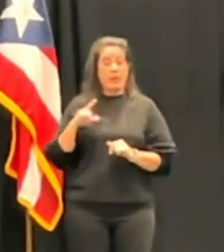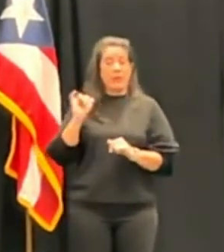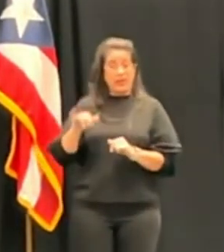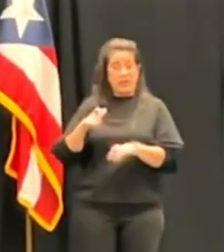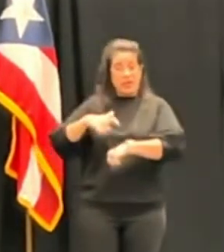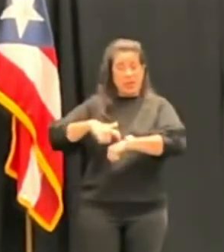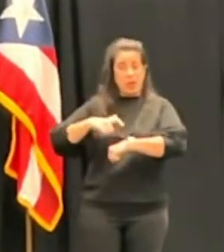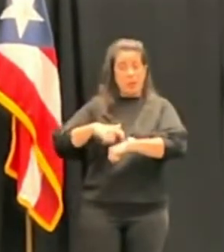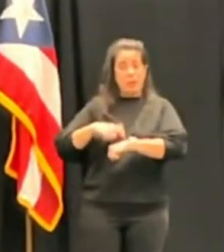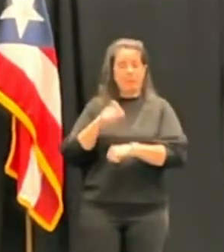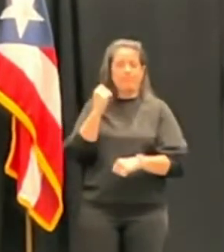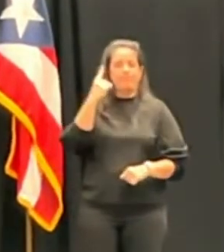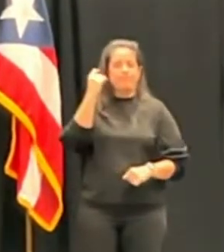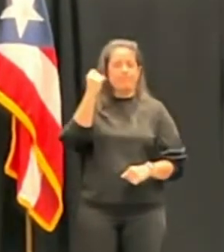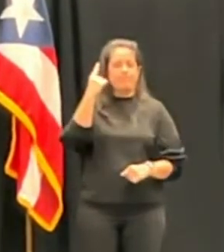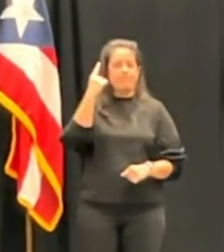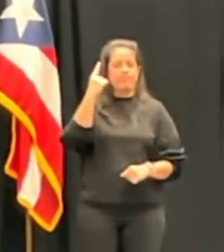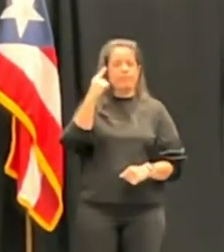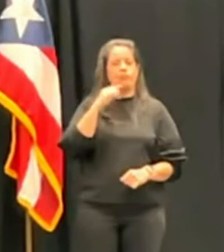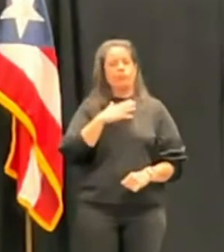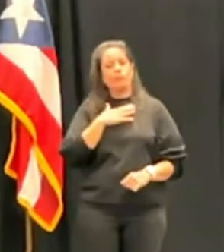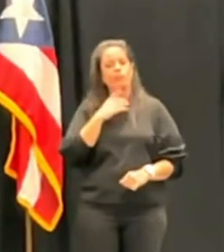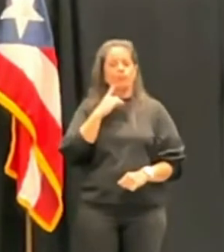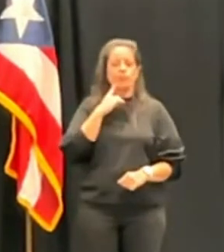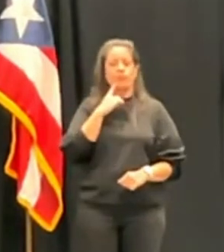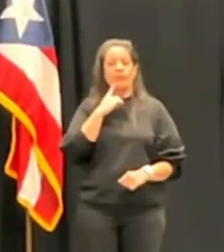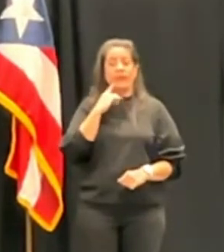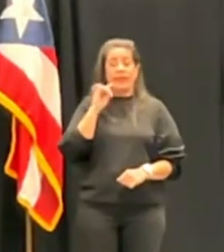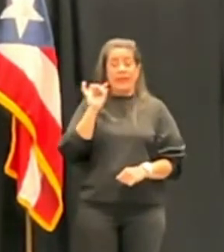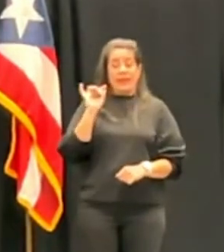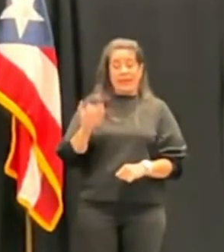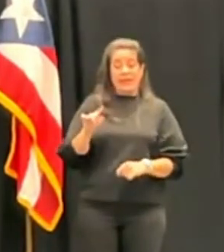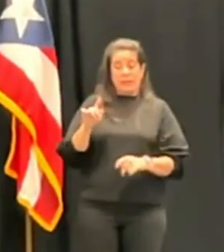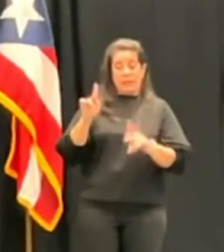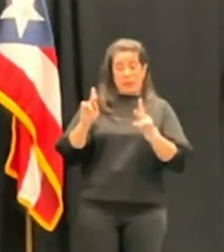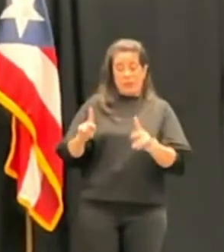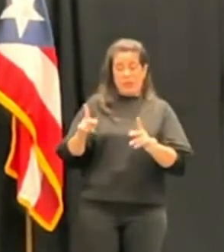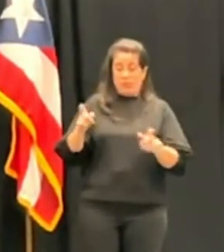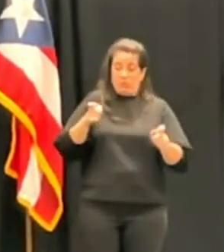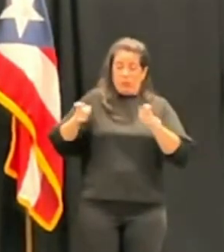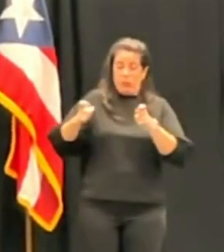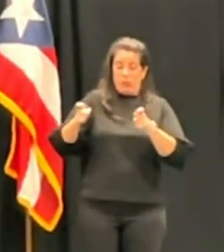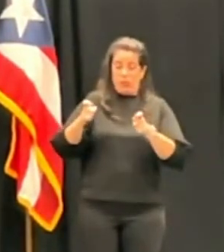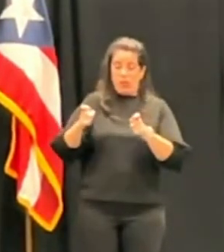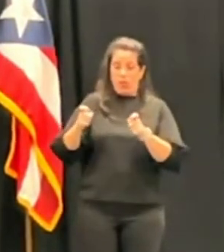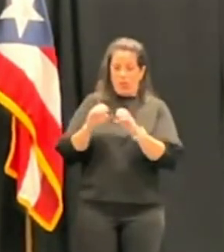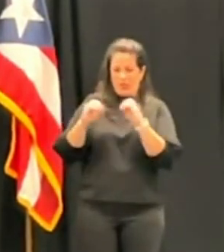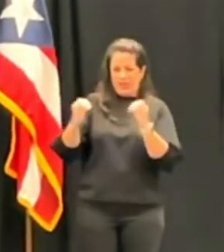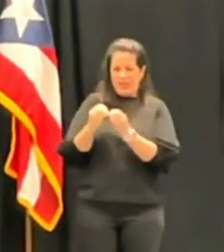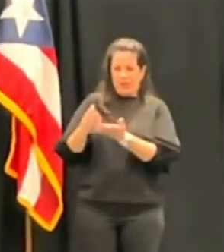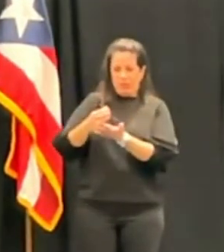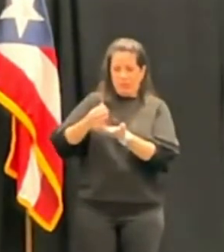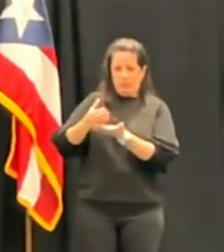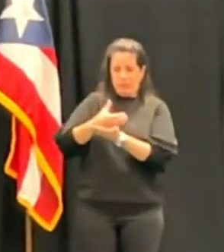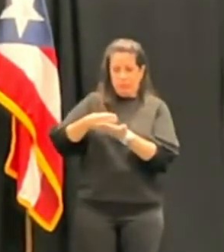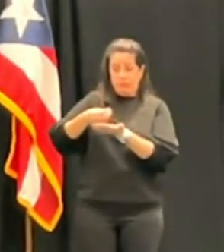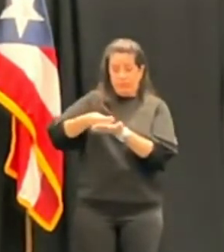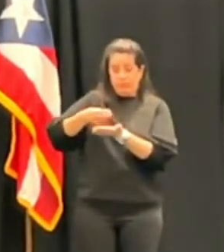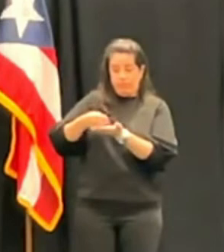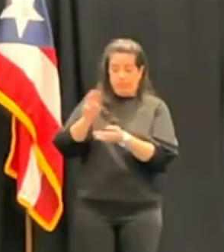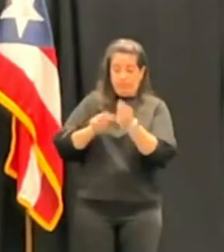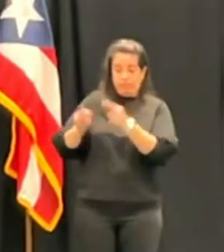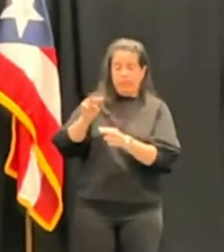entendía que quien fuera el Contralor o Contralora de Puerto Rico debía ser un CPA.